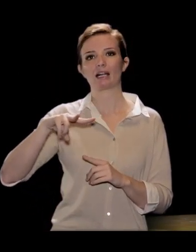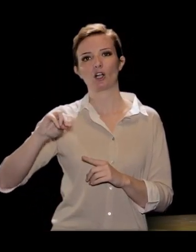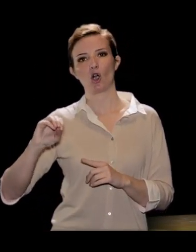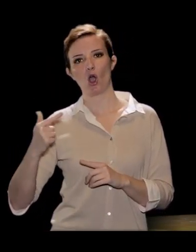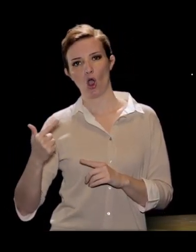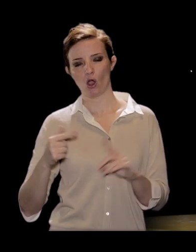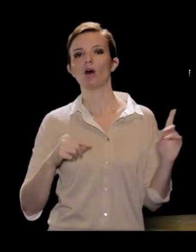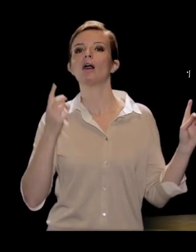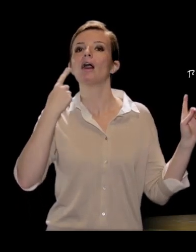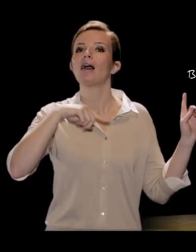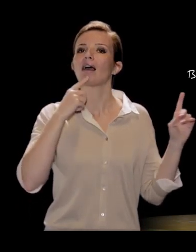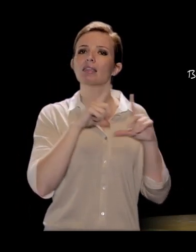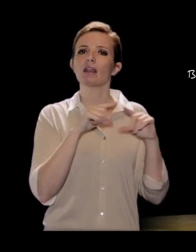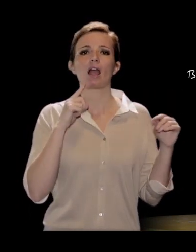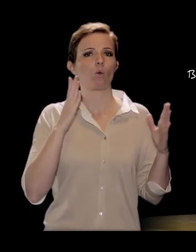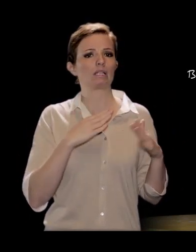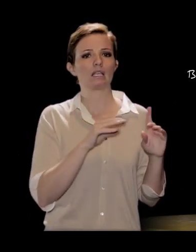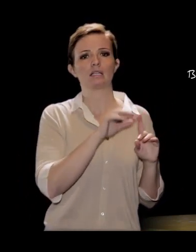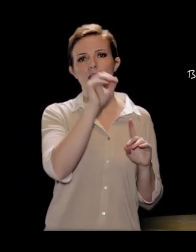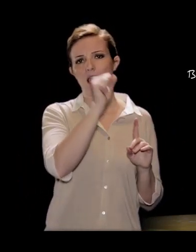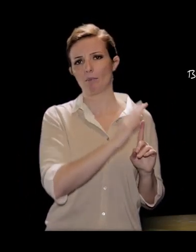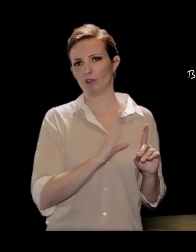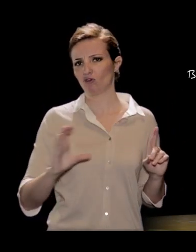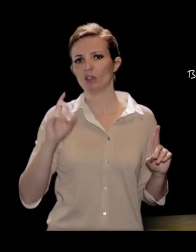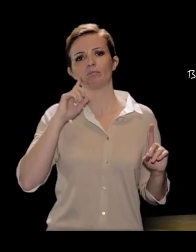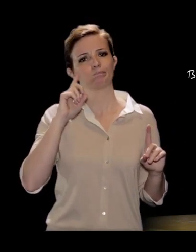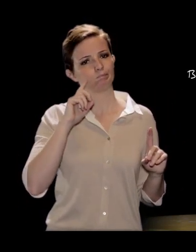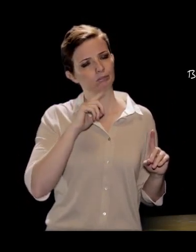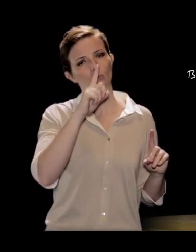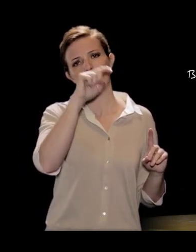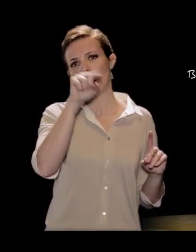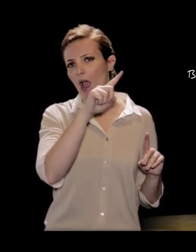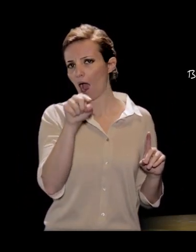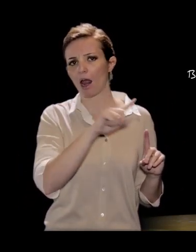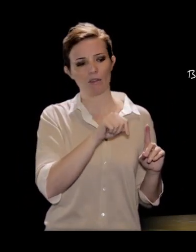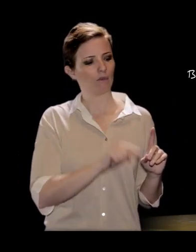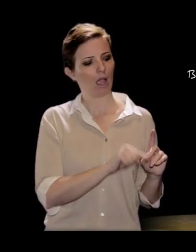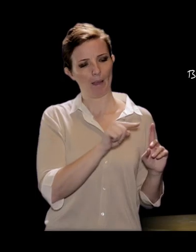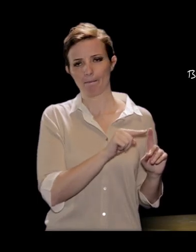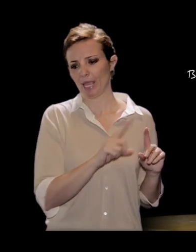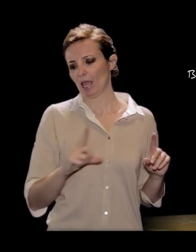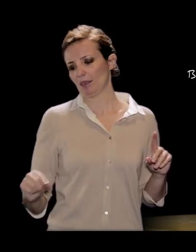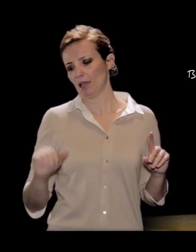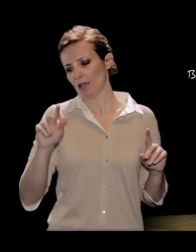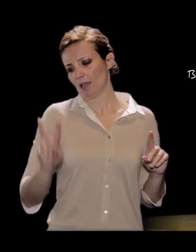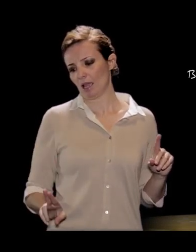di nuovo il triangolo generico ABC, stessa convenzione utilizzata prima, quindi α, β e γ,